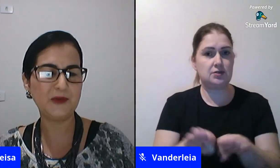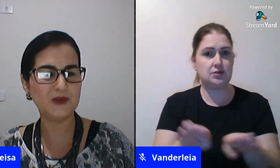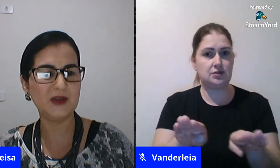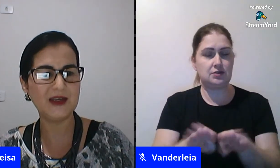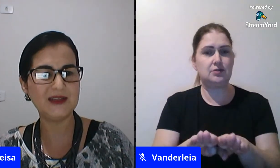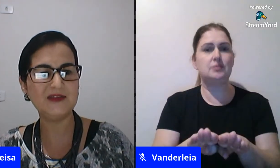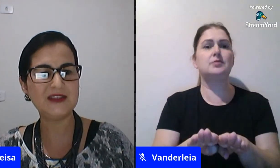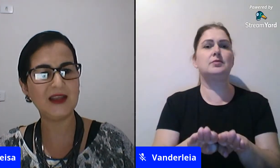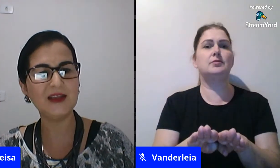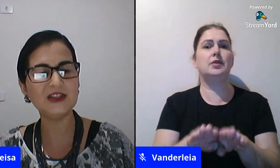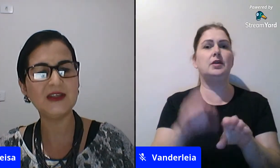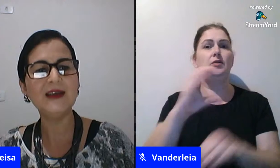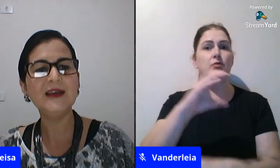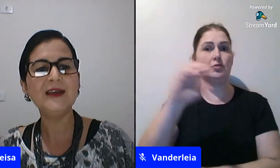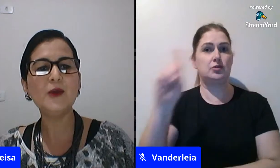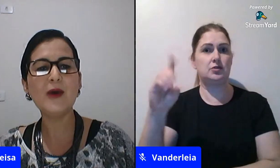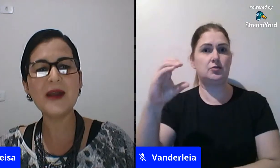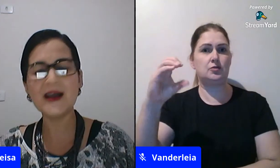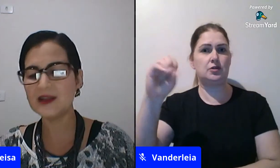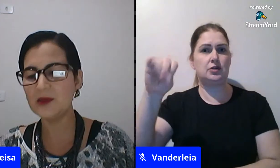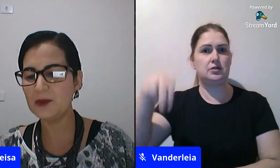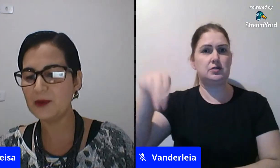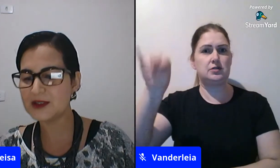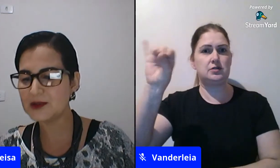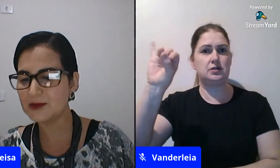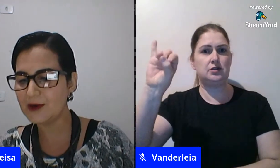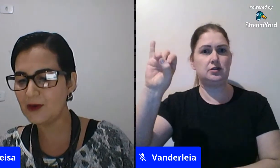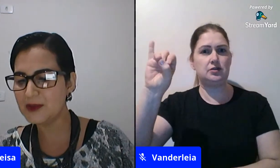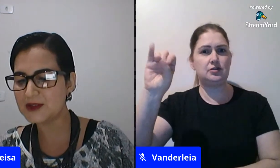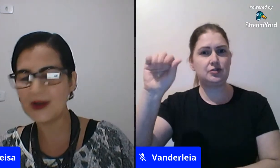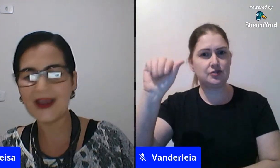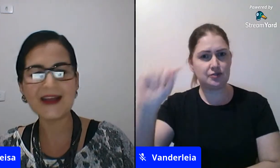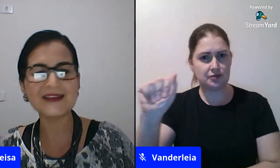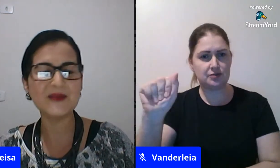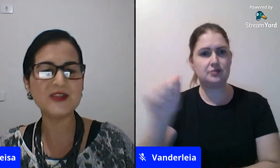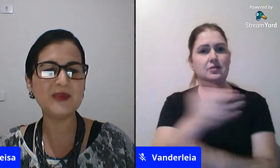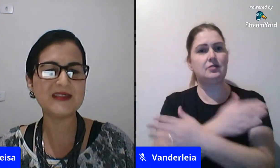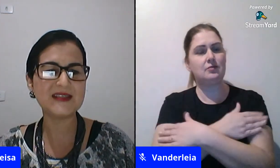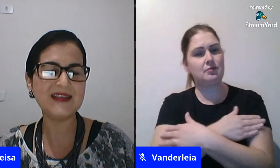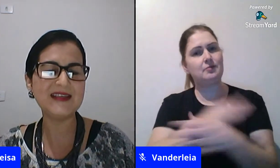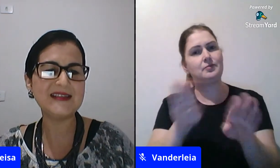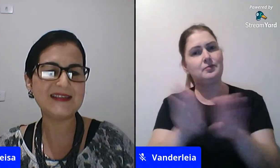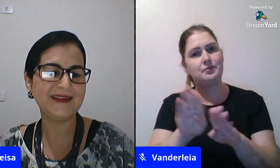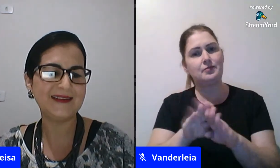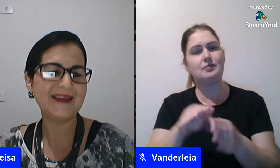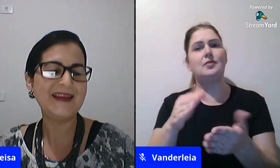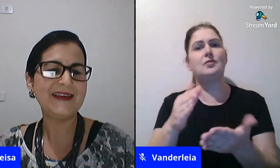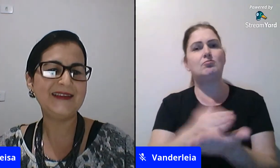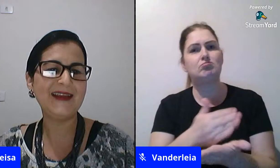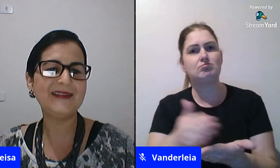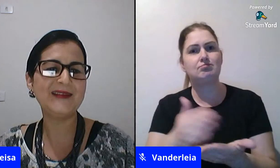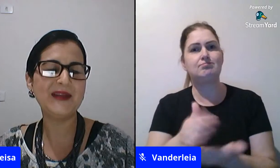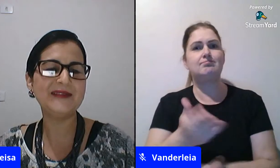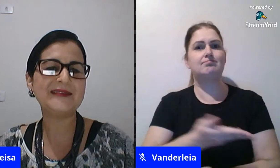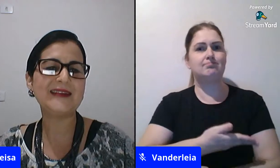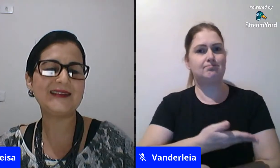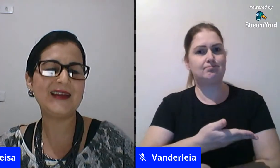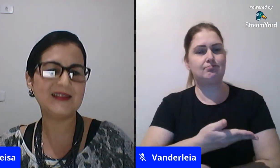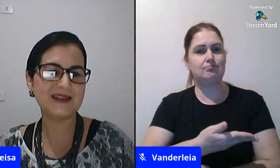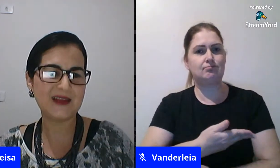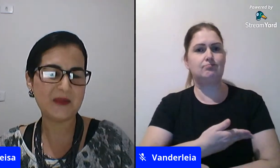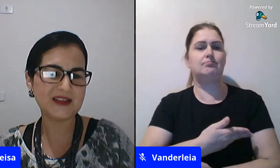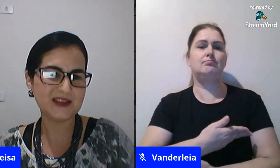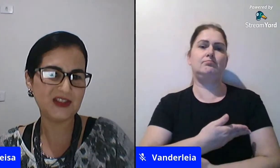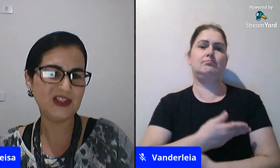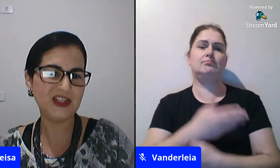Cintia Ariosi, e a professora Marisa Vicente, e um abraço também para algumas colegas também de pesquisa, que têm